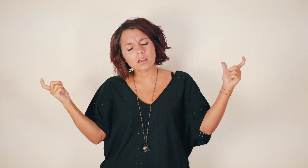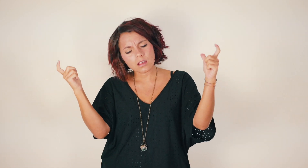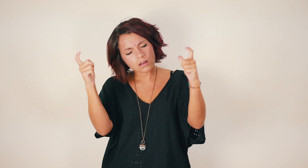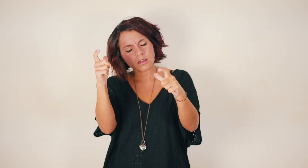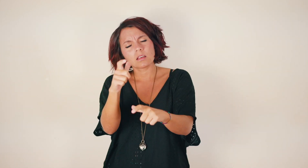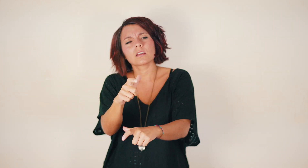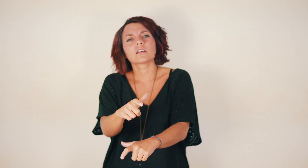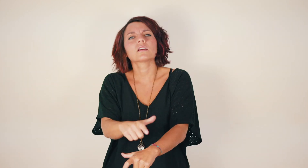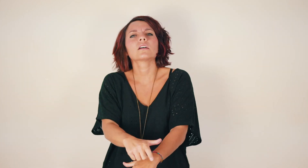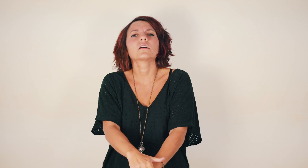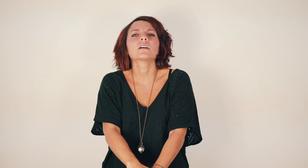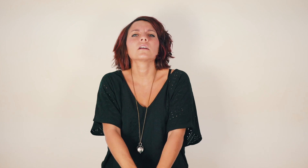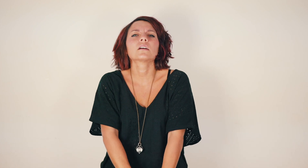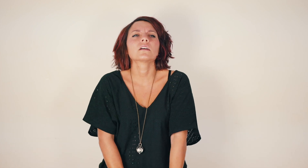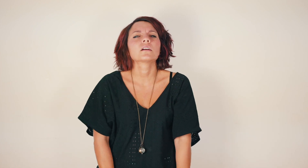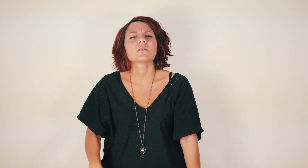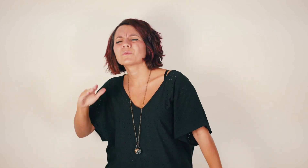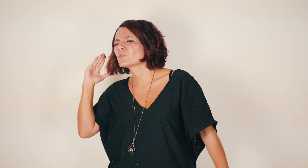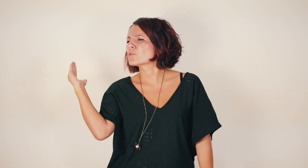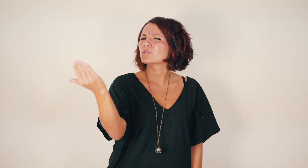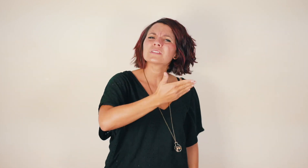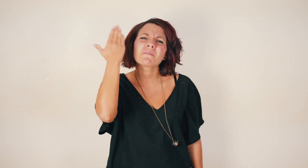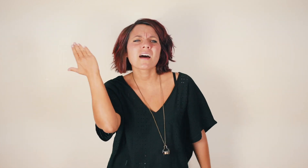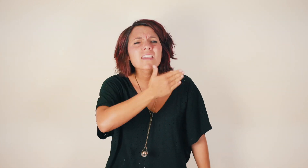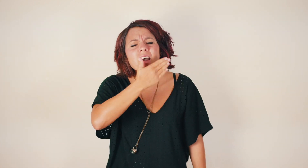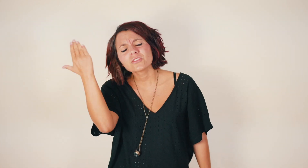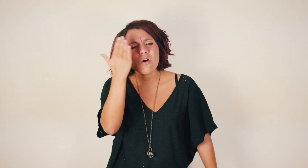Perché è un po' tutto sbagliato